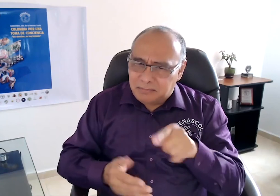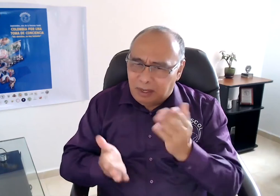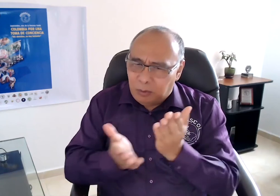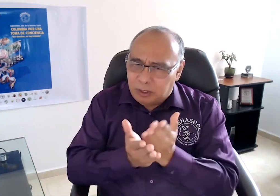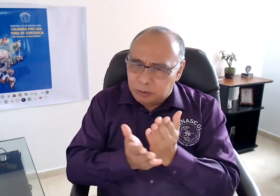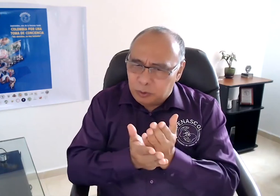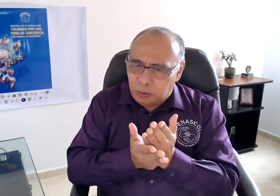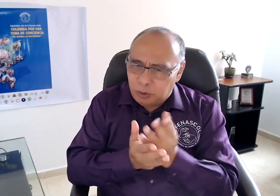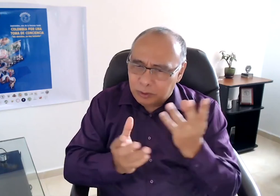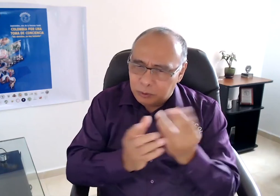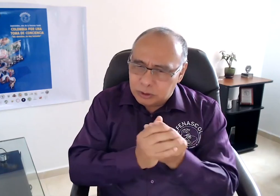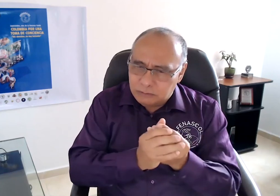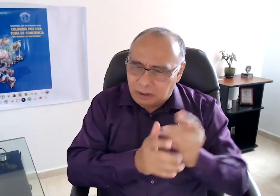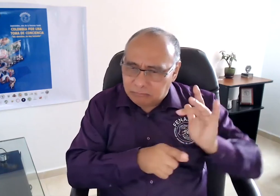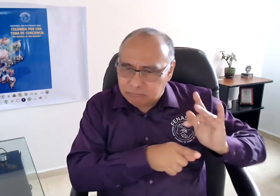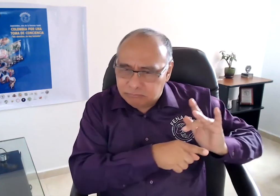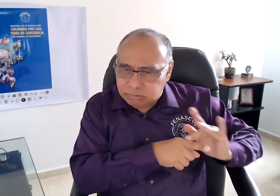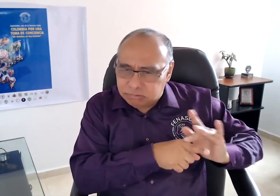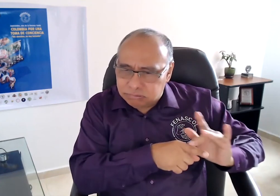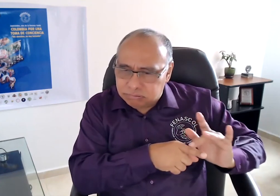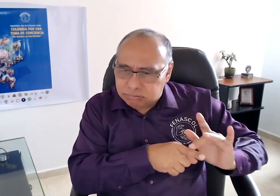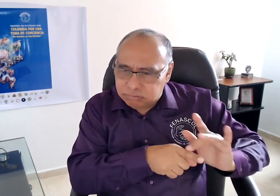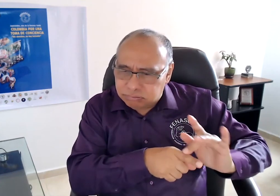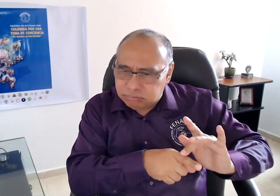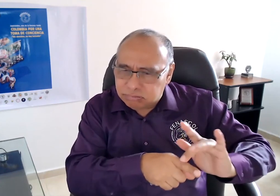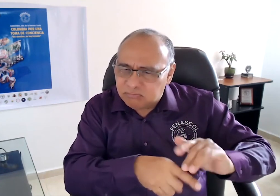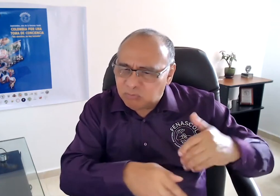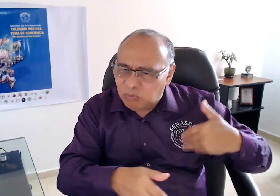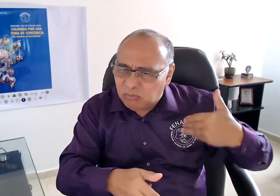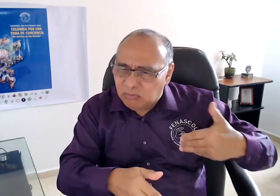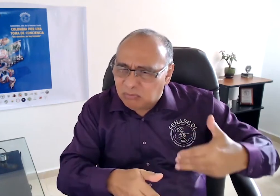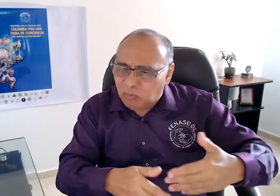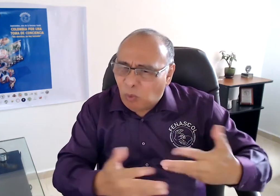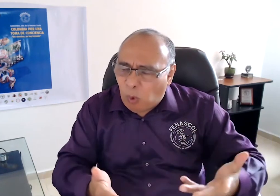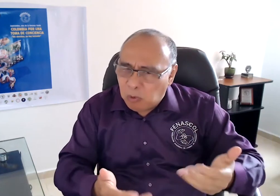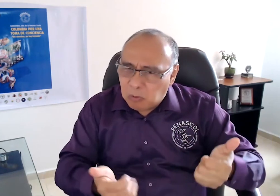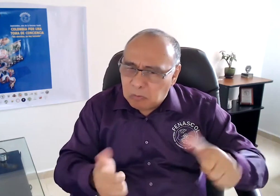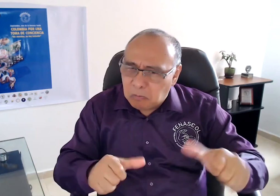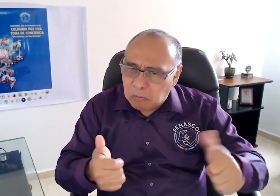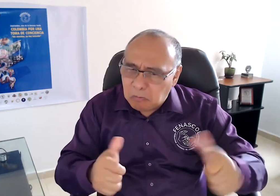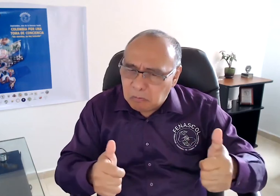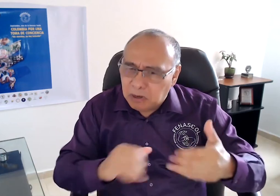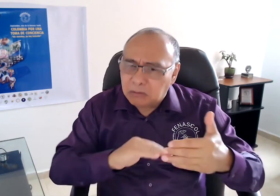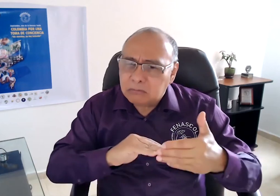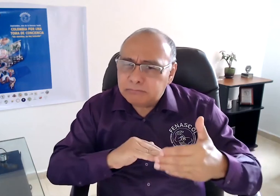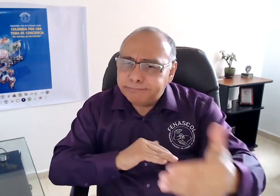hablaremos sobre la educación inclusiva, cómo ha sido su aplicación, ha sido efectiva,